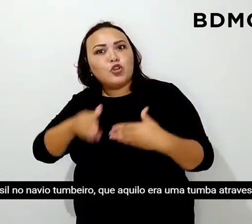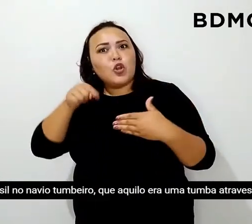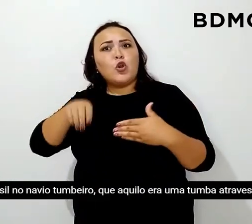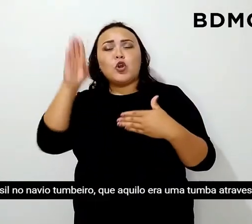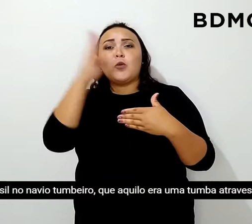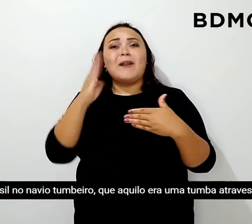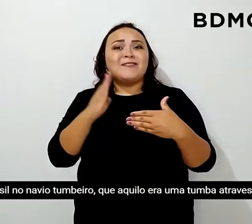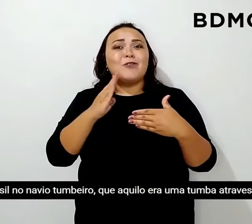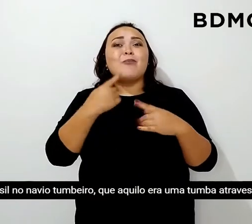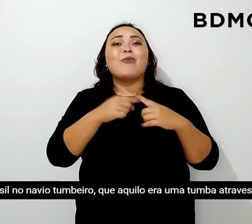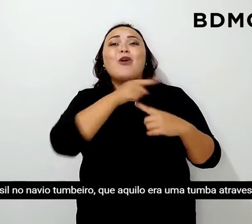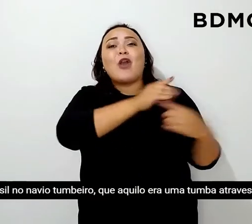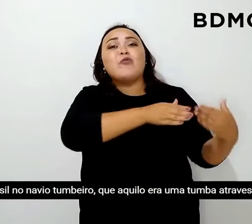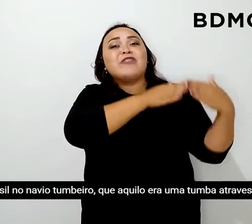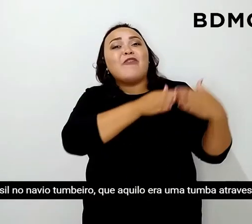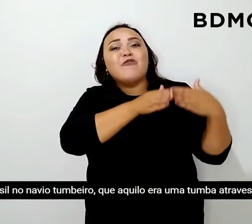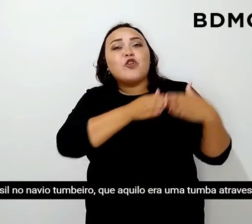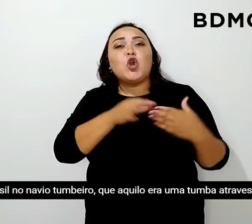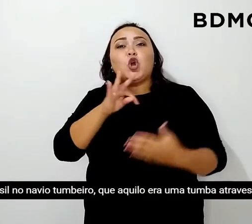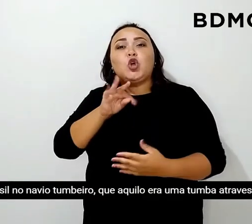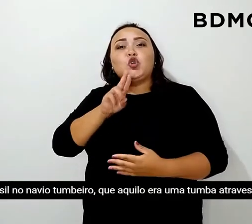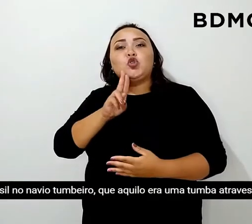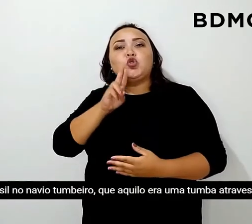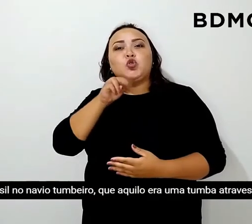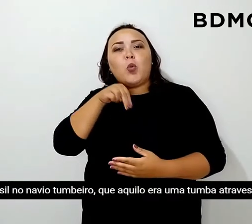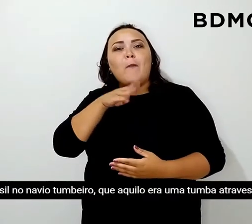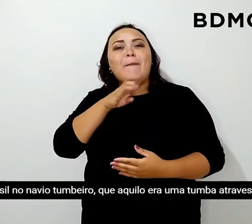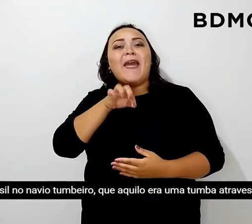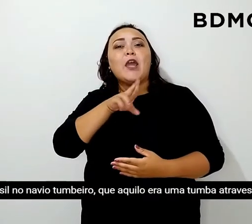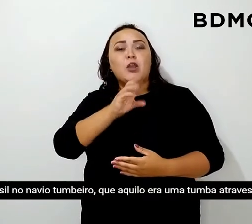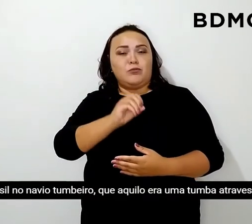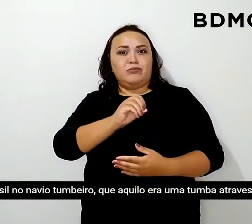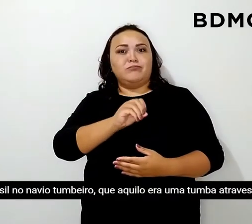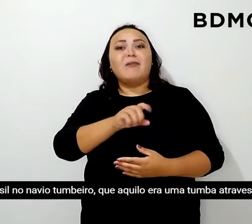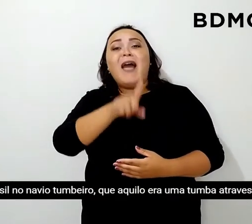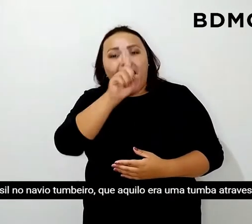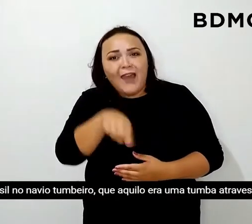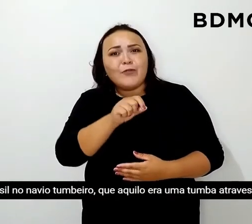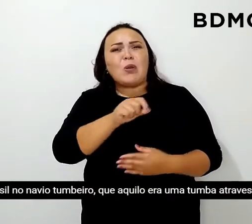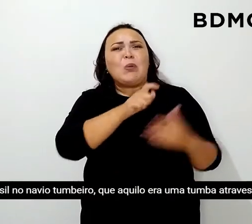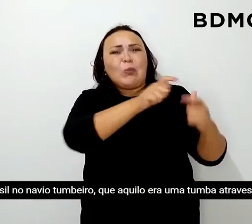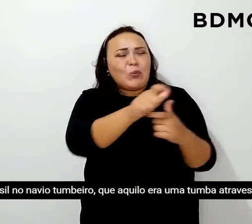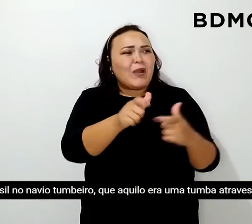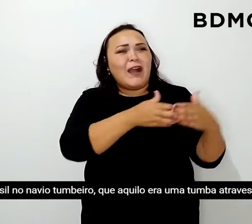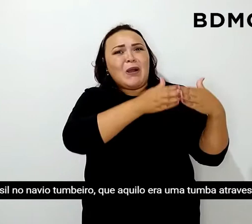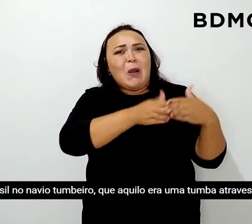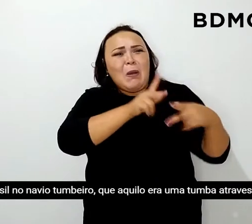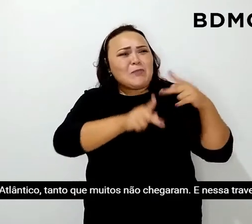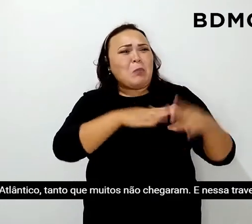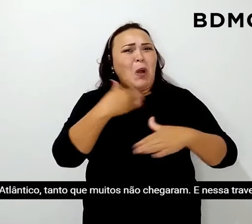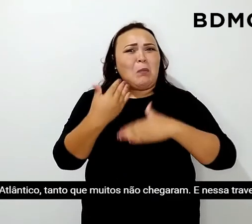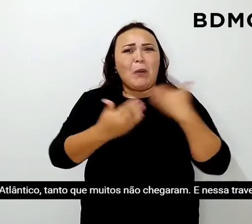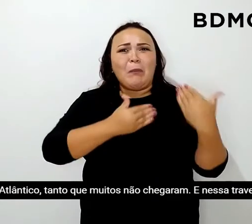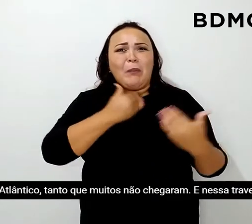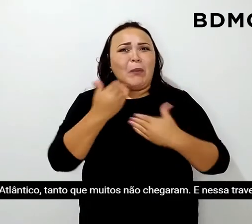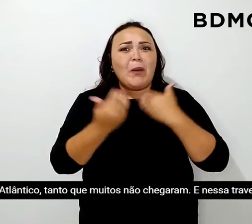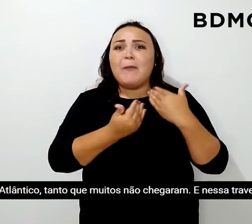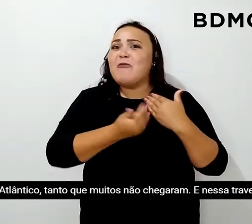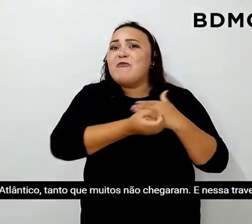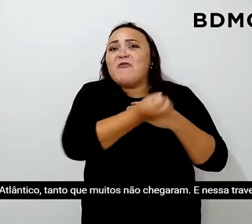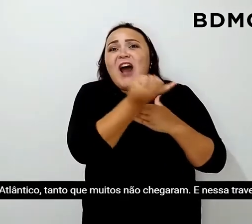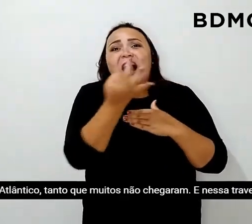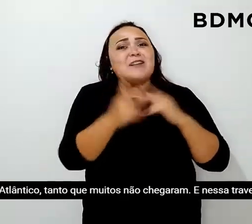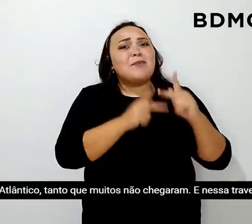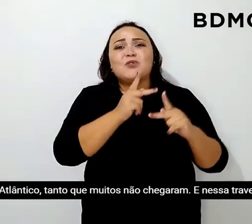no navio tumbeiro, que aquilo era uma tumba atravessando o Atlântico, tantos que